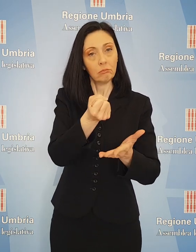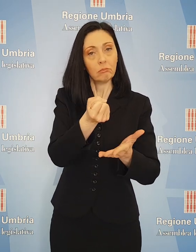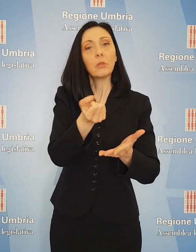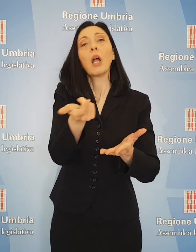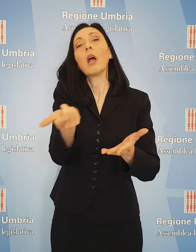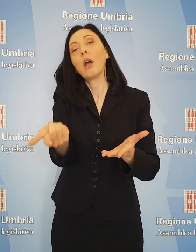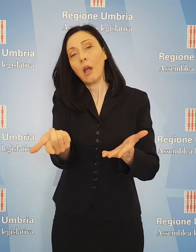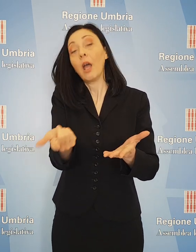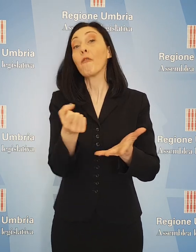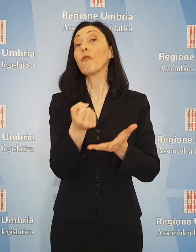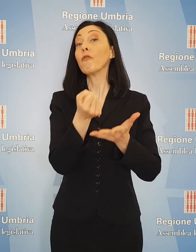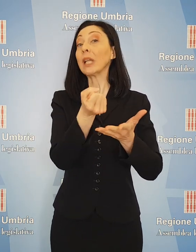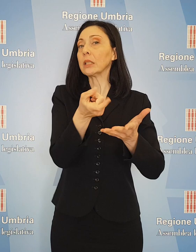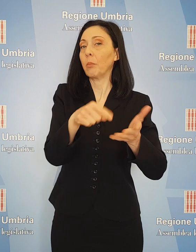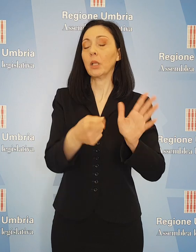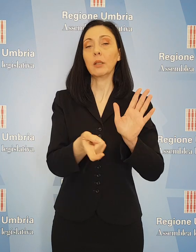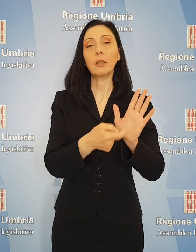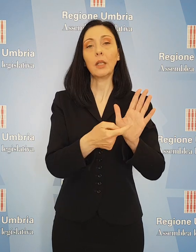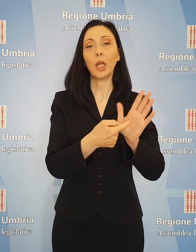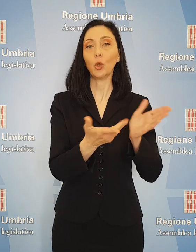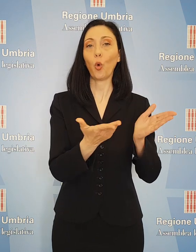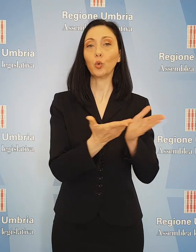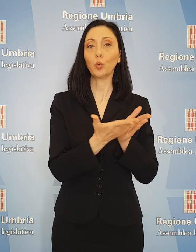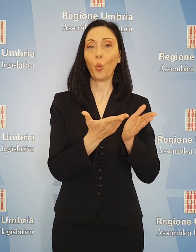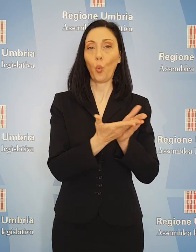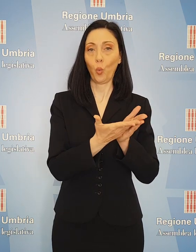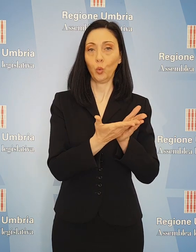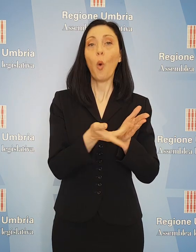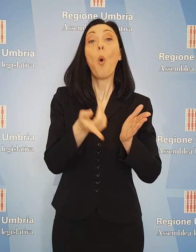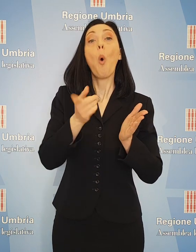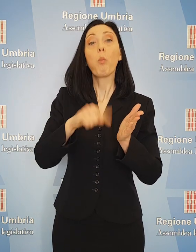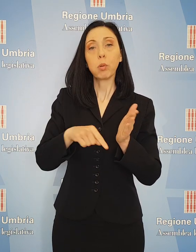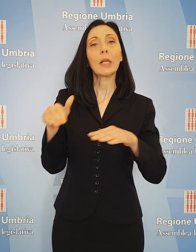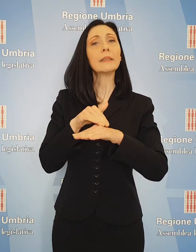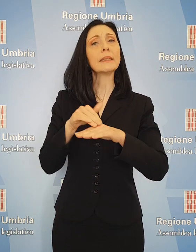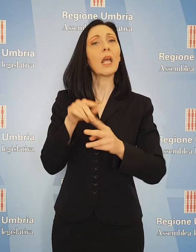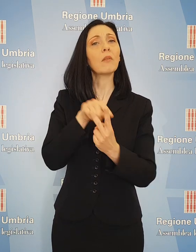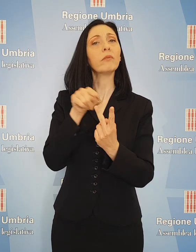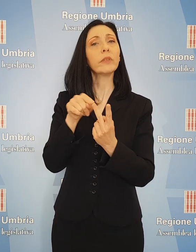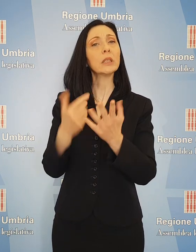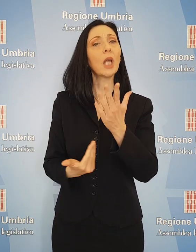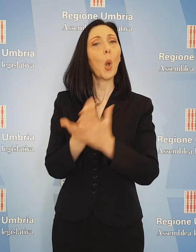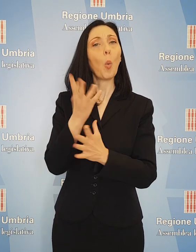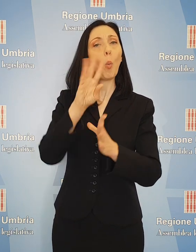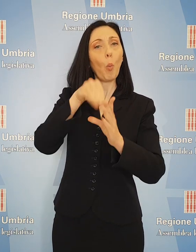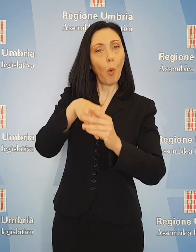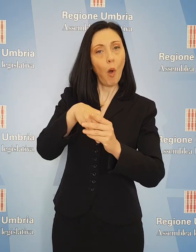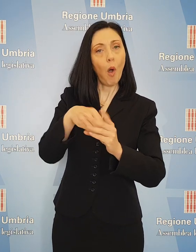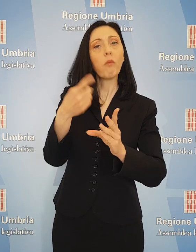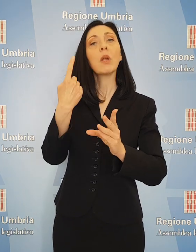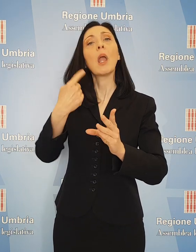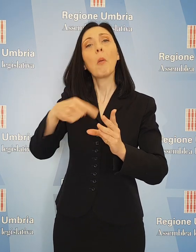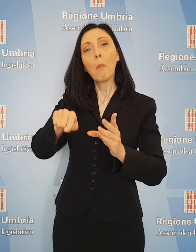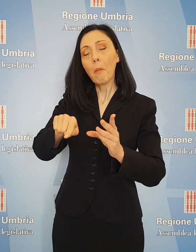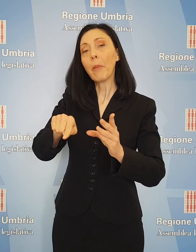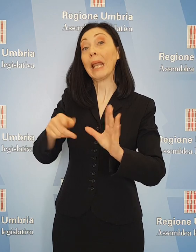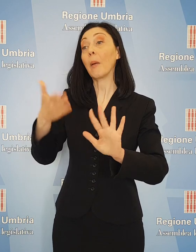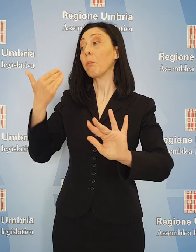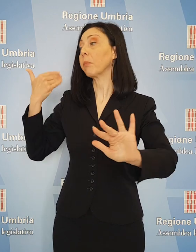dotazione finanziaria per il diritto allo studio. Introdotto due nuovi servizi per operare un forte cambio di passo rispetto